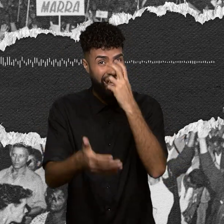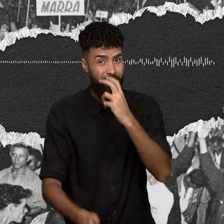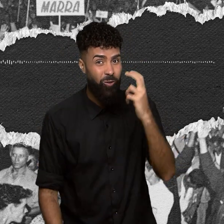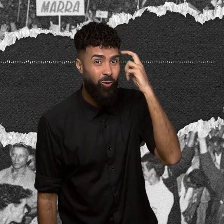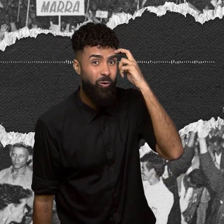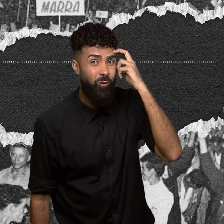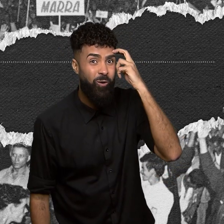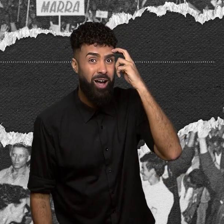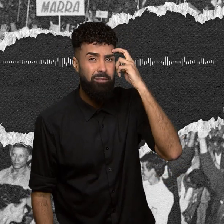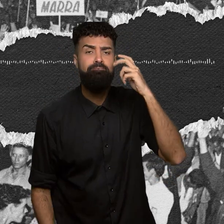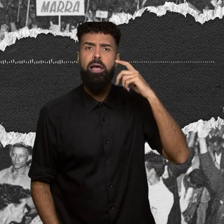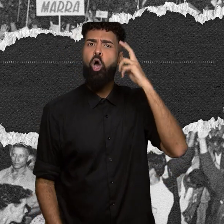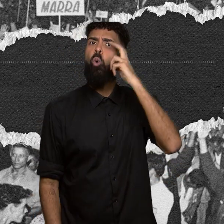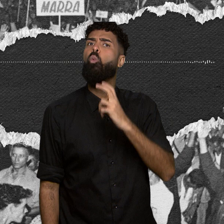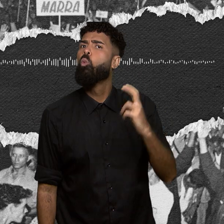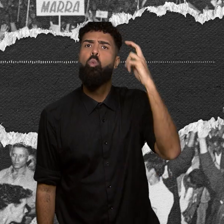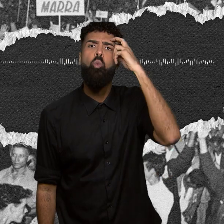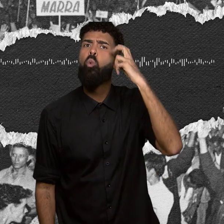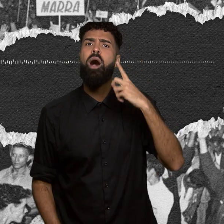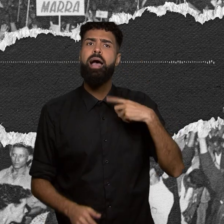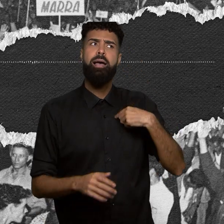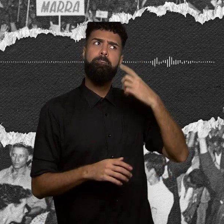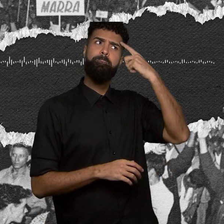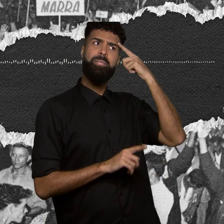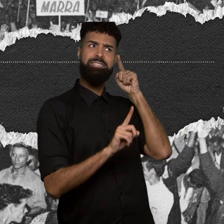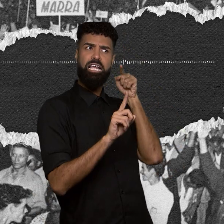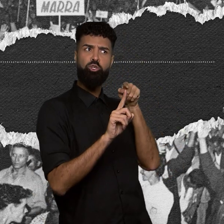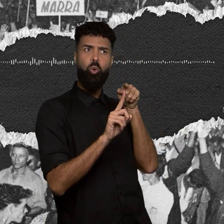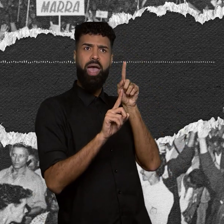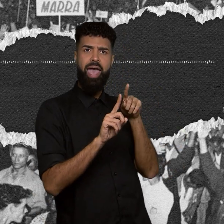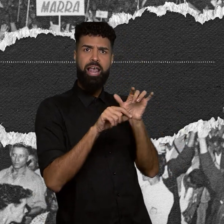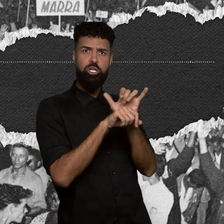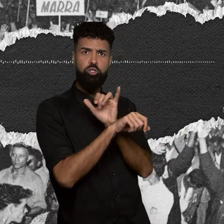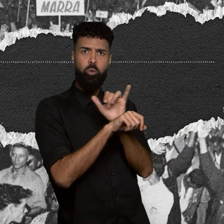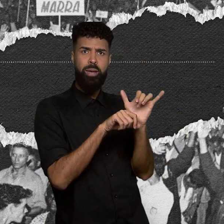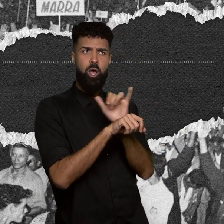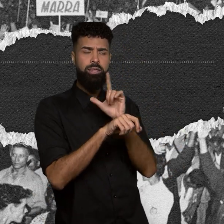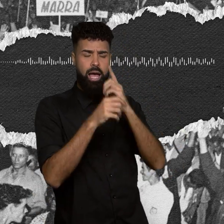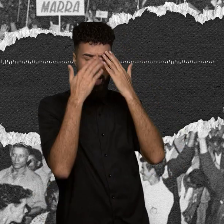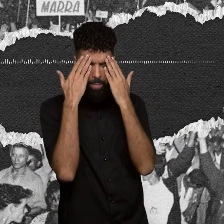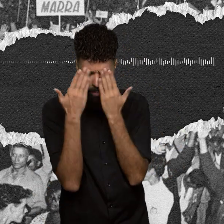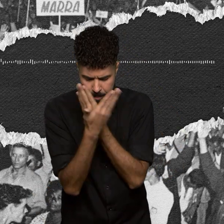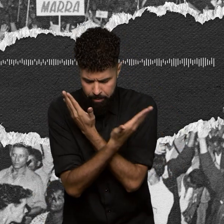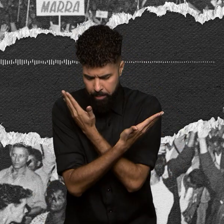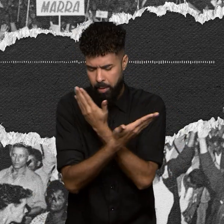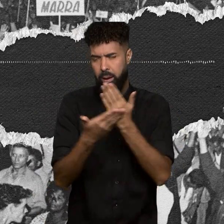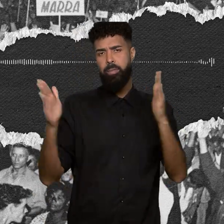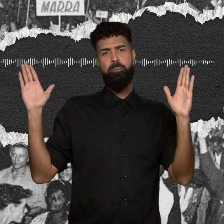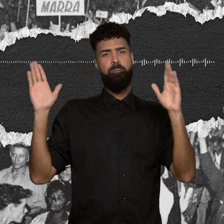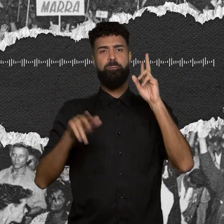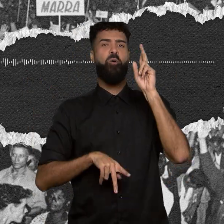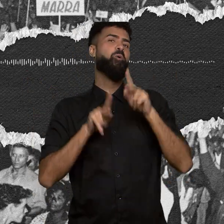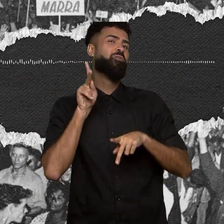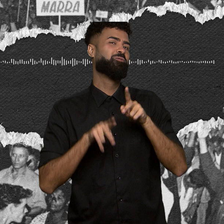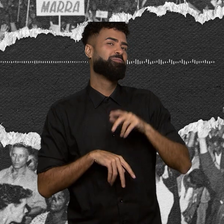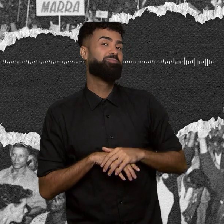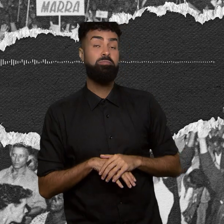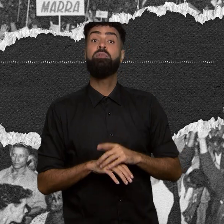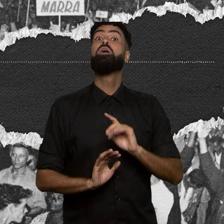concebida como um instrumento para a emancipação do nosso povo. Entre os projetos estava a alfabetização